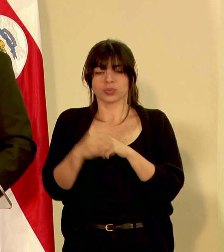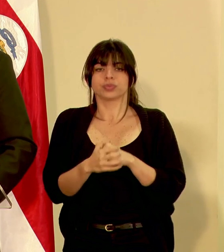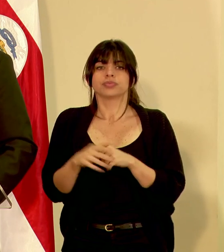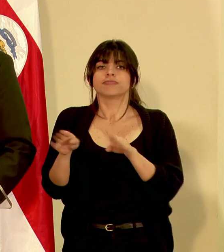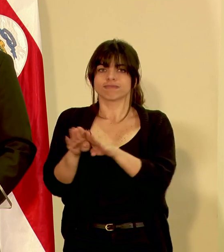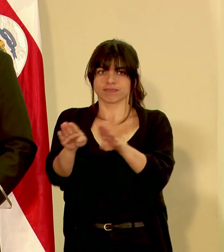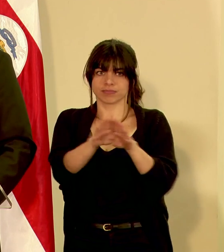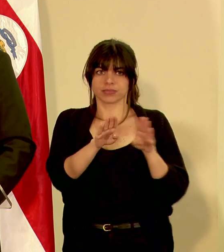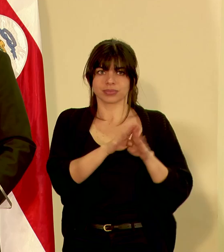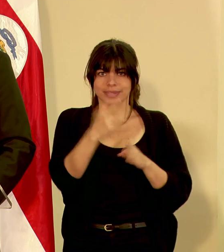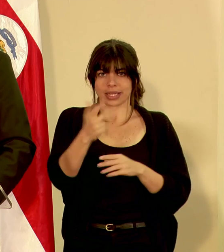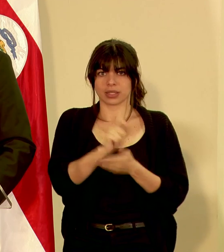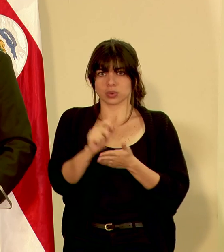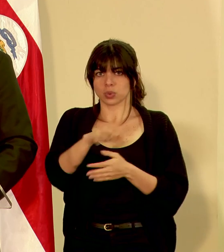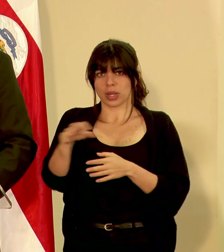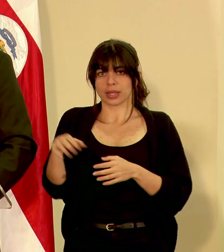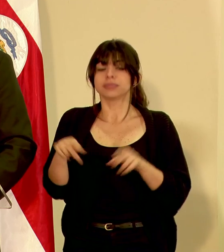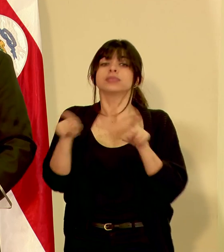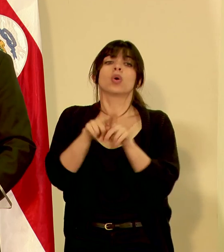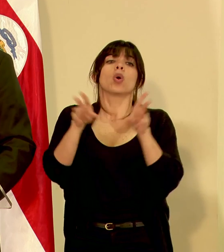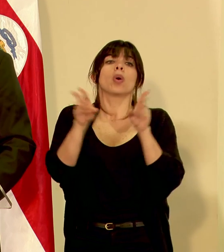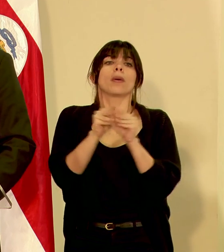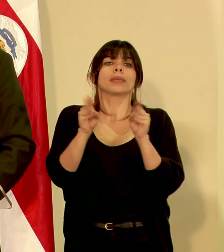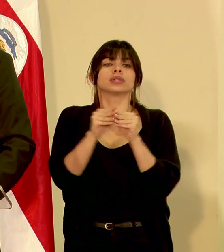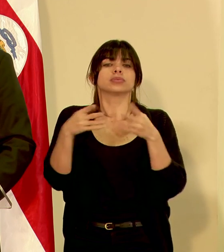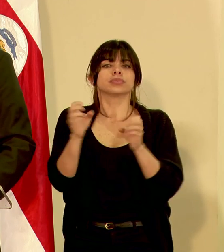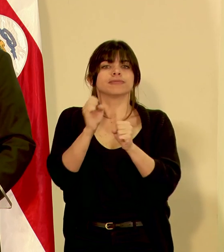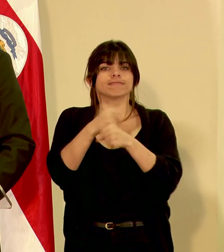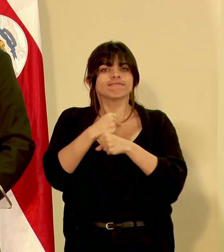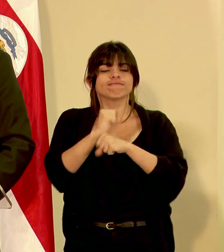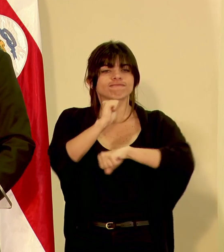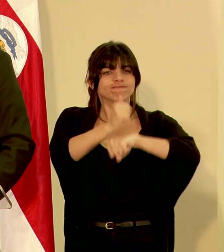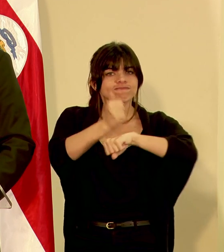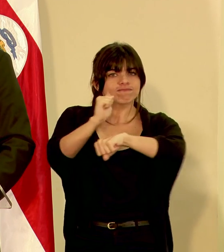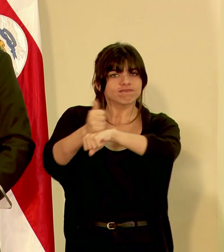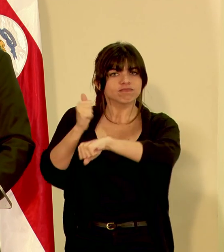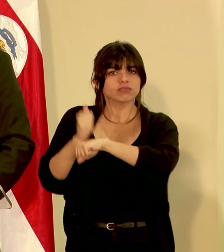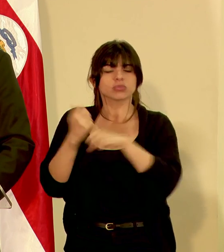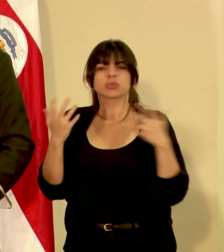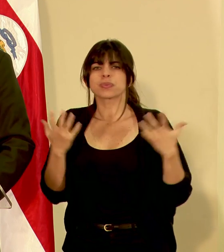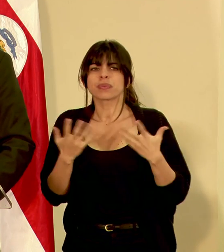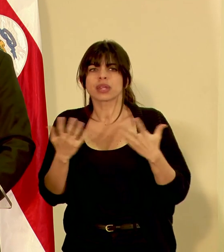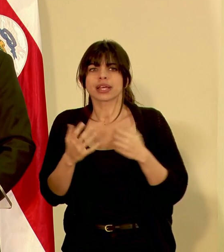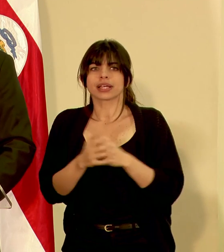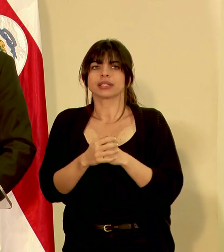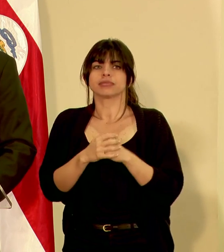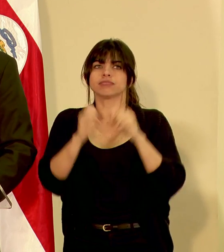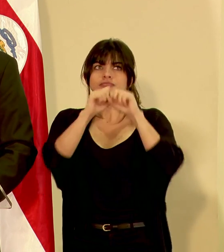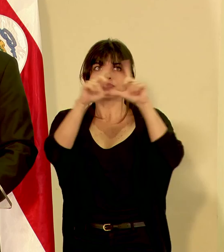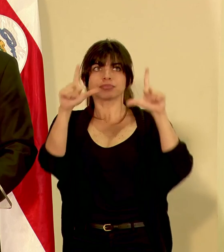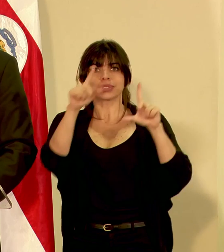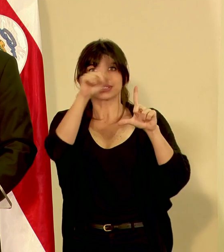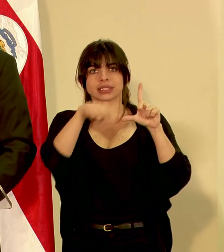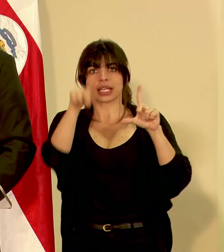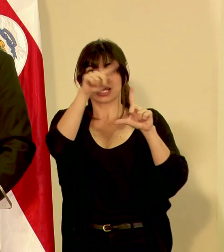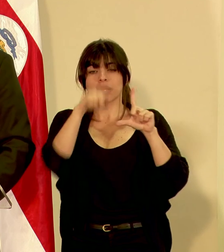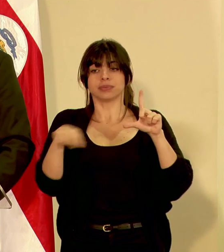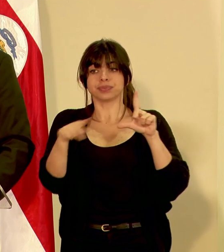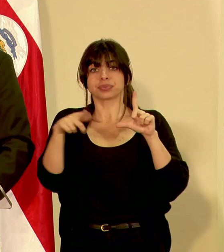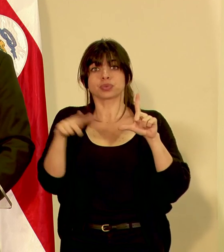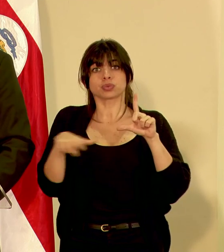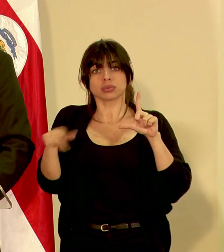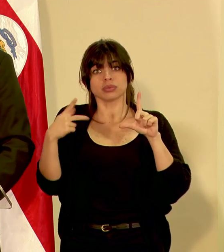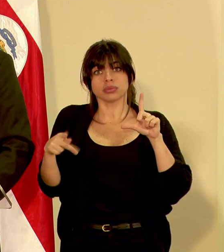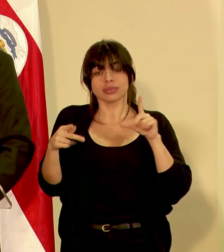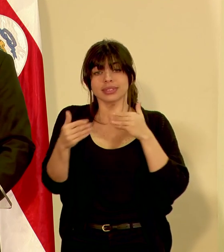También la comisión ha realizado la instalación de señalización de zonas de riesgo en las